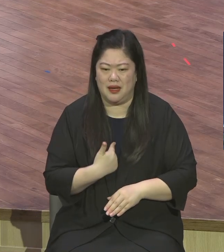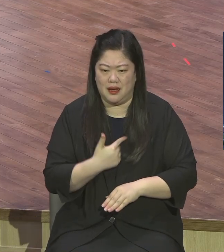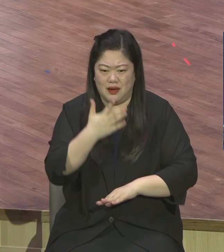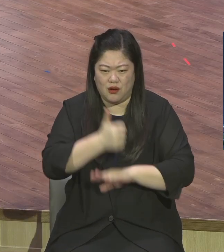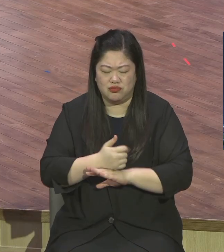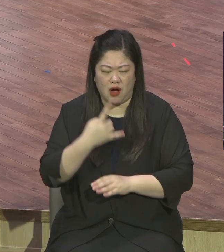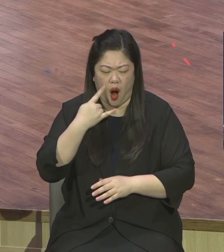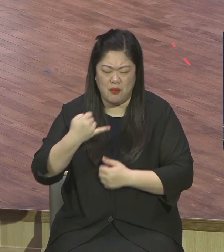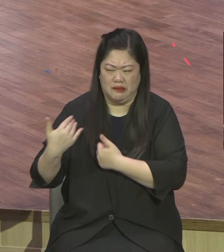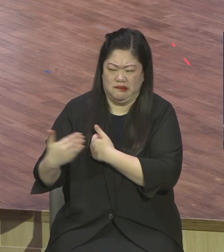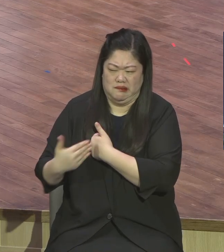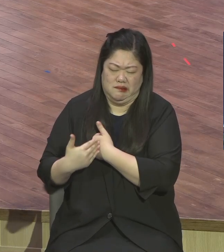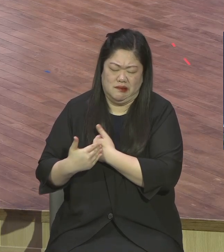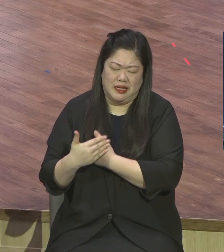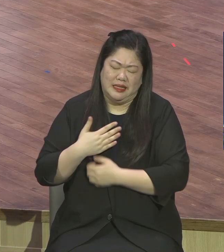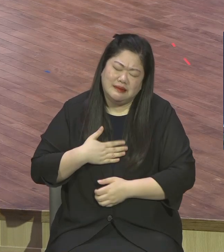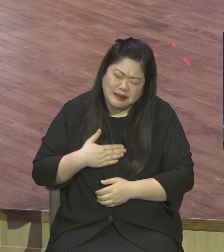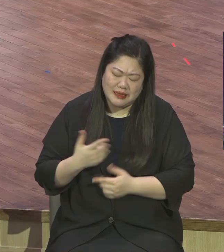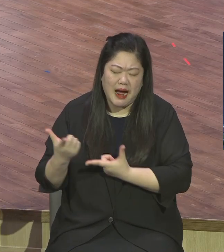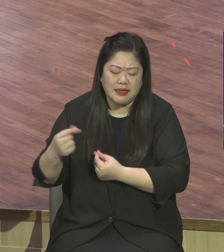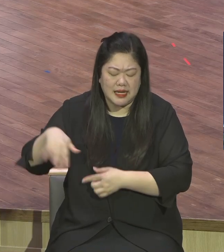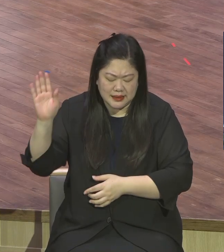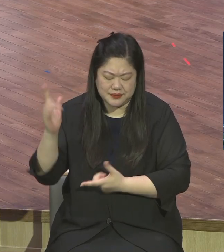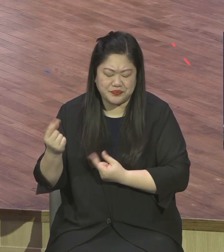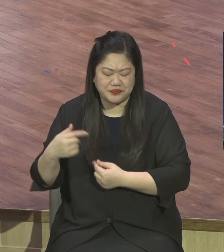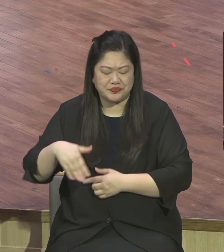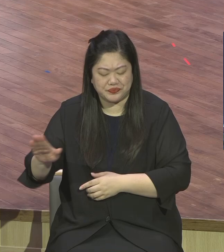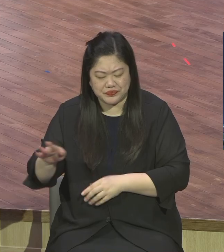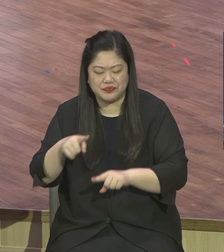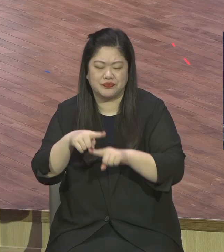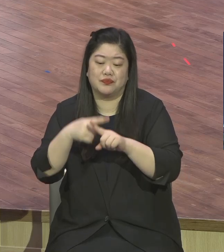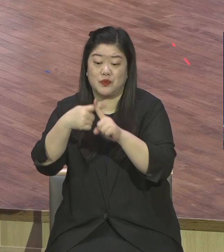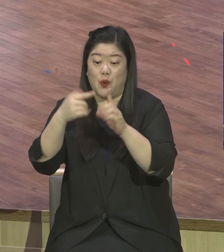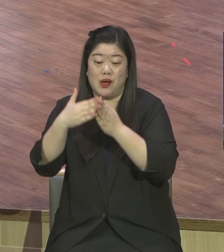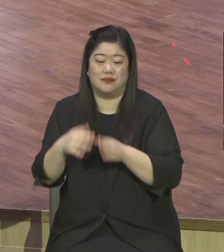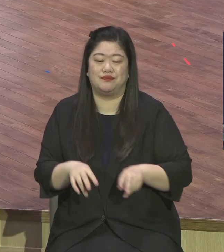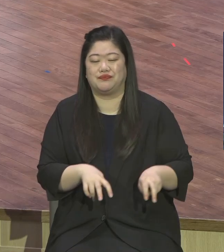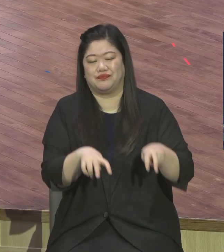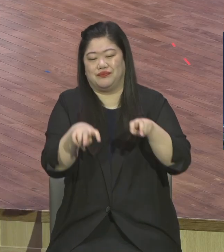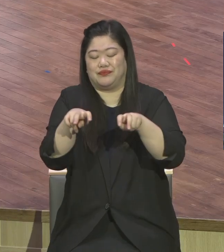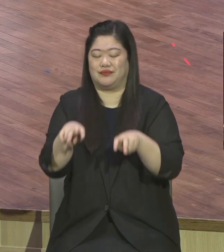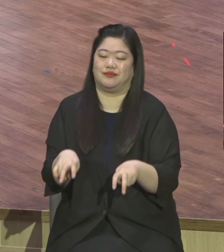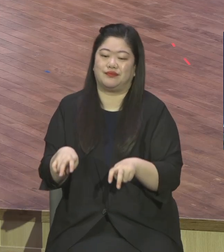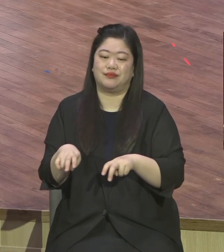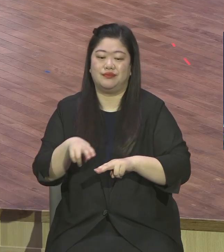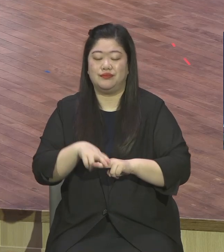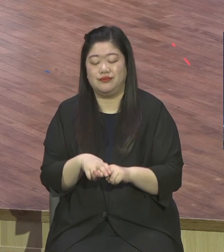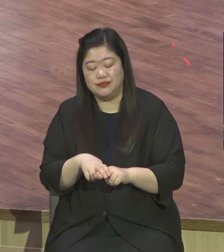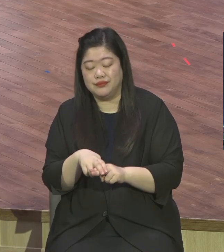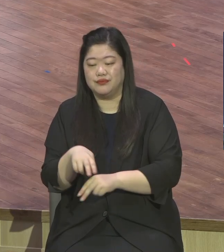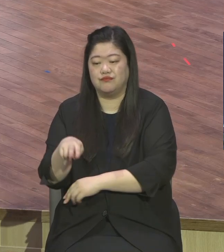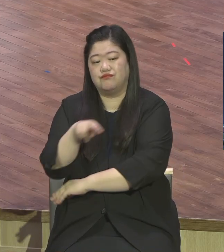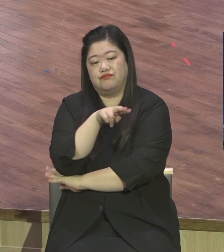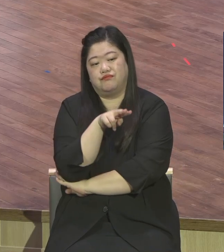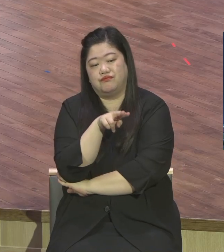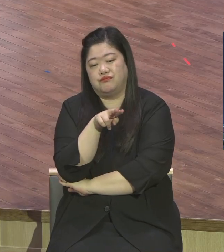교회를 딱 갔는데 교회를 이렇게 돌아보는데 교회를 한 바퀴 이렇게 돌아보는데 크게